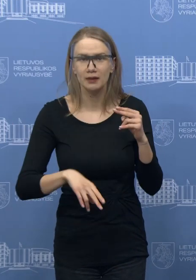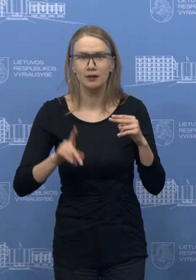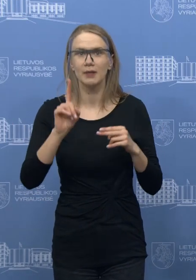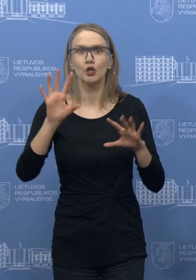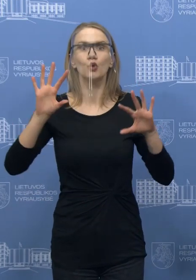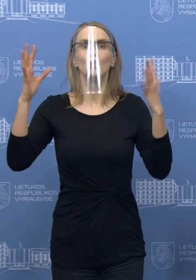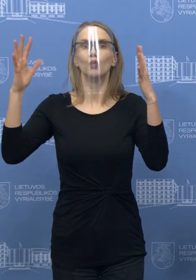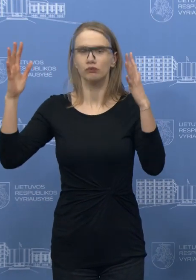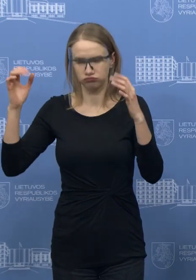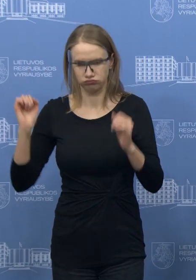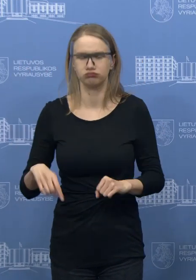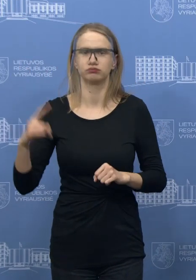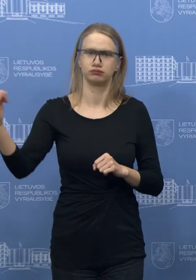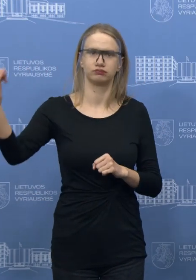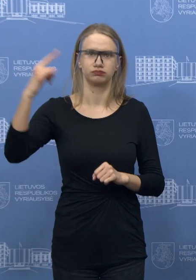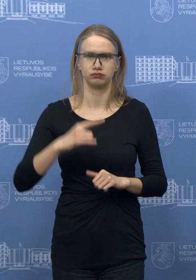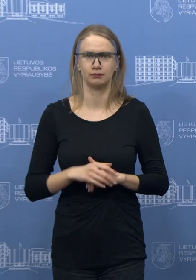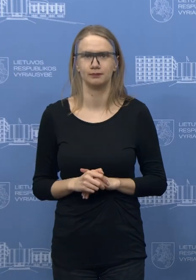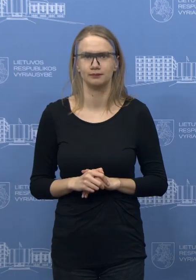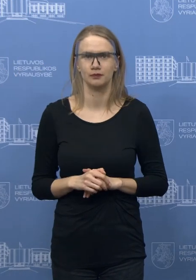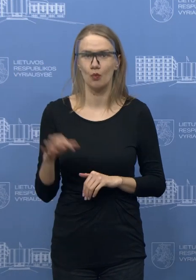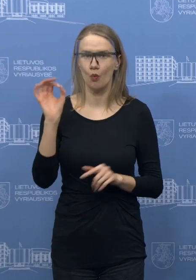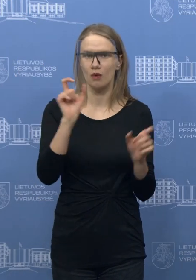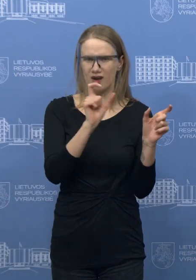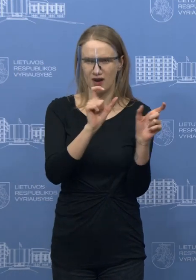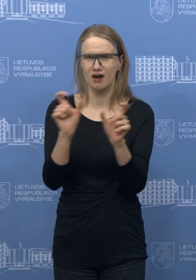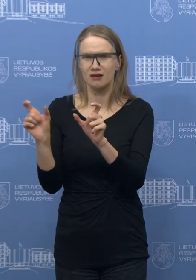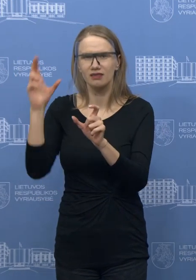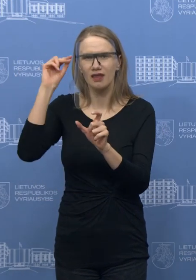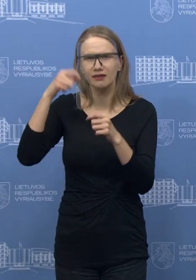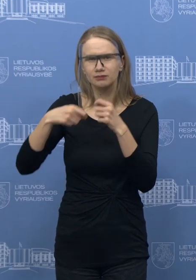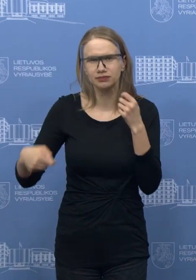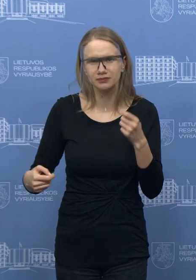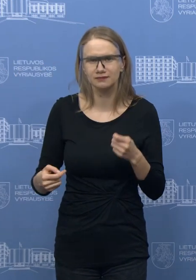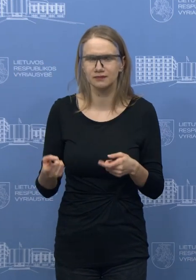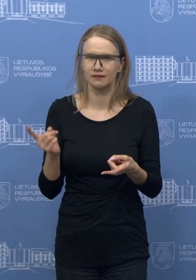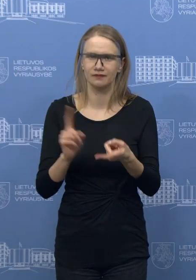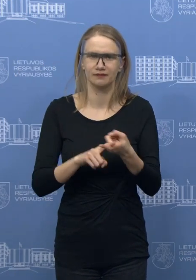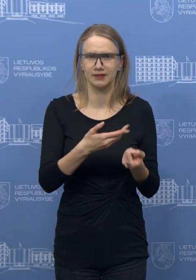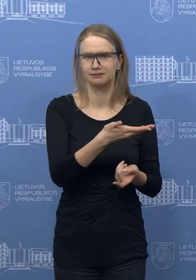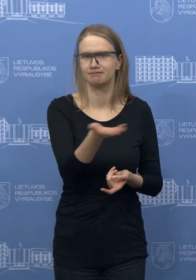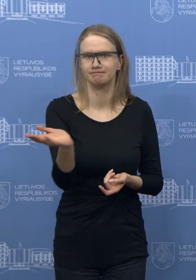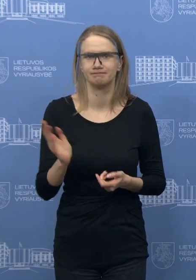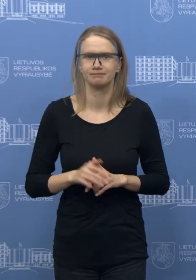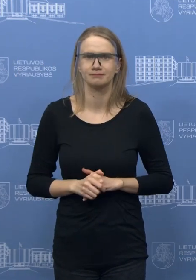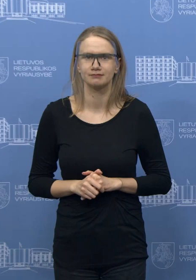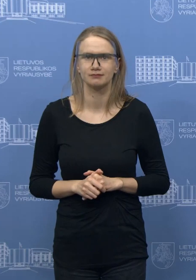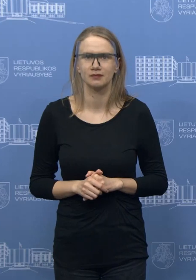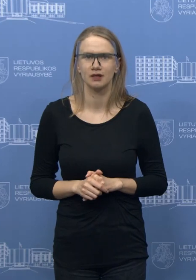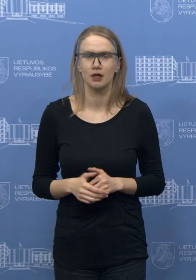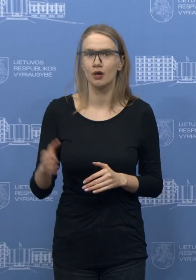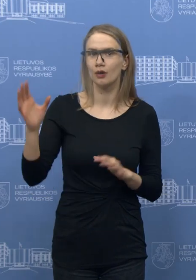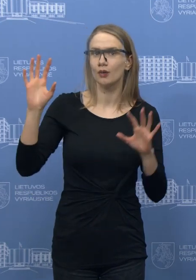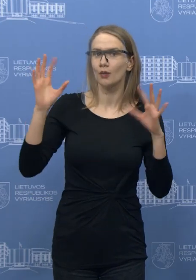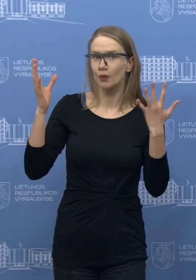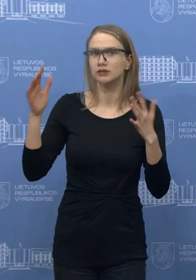Kalbant apie pratesimą karantino, viskas priklauso namus, aš jau nekartą minėjau. Jeigu mes sugevėsim situaciją